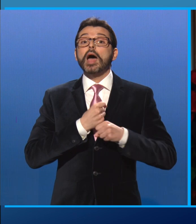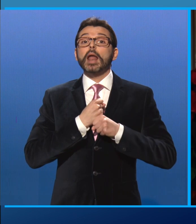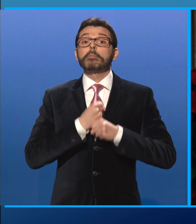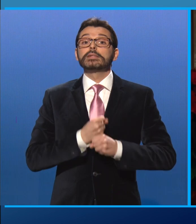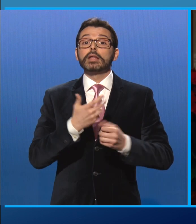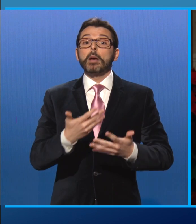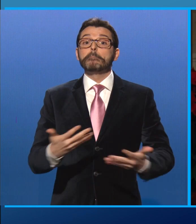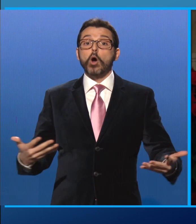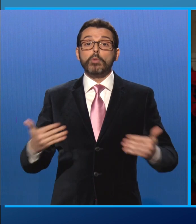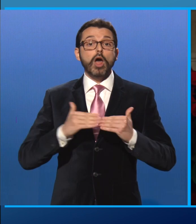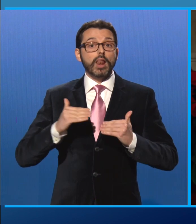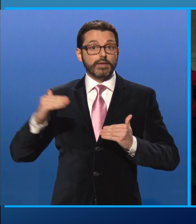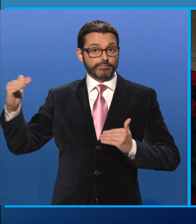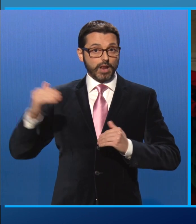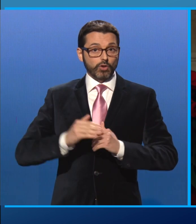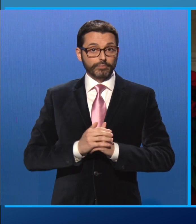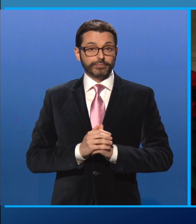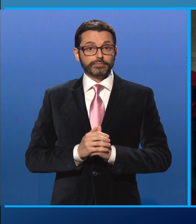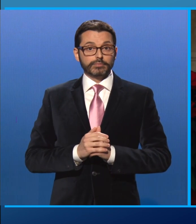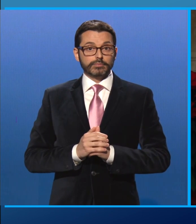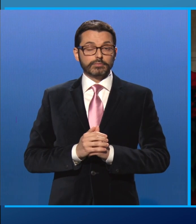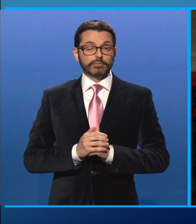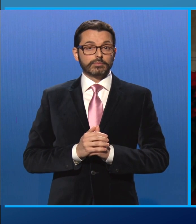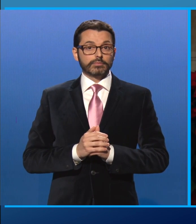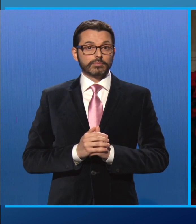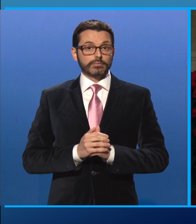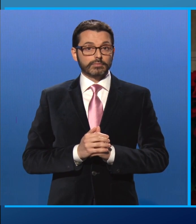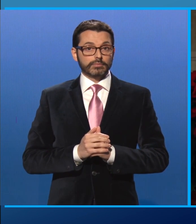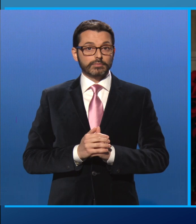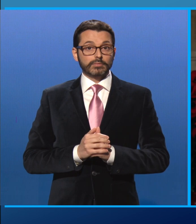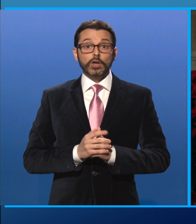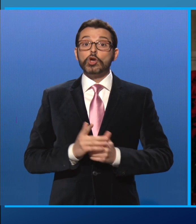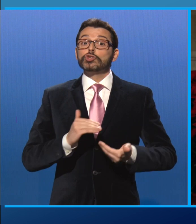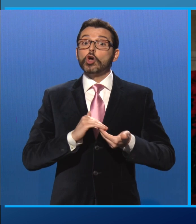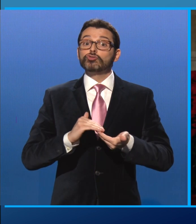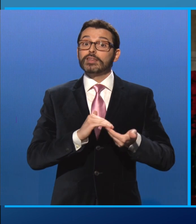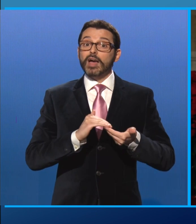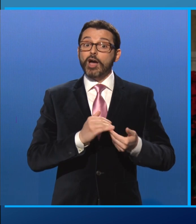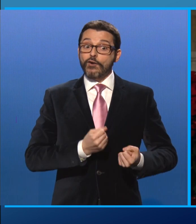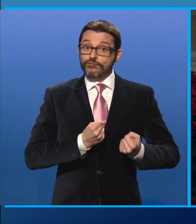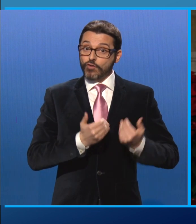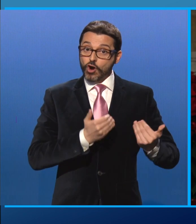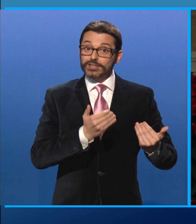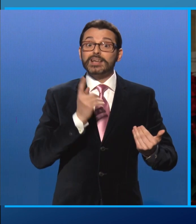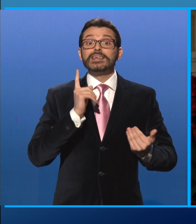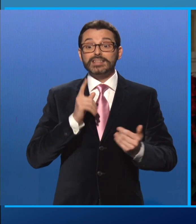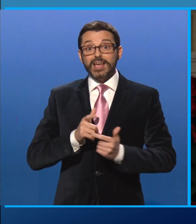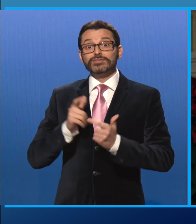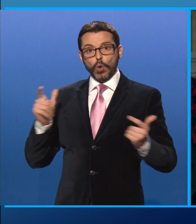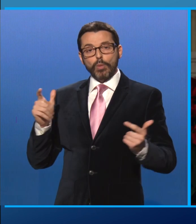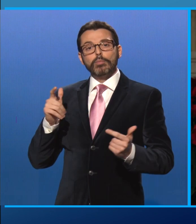Non vi sarà rafforzamento della nostra società senza uno sviluppo della coscienza civica e